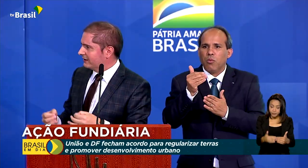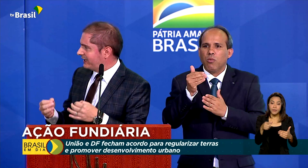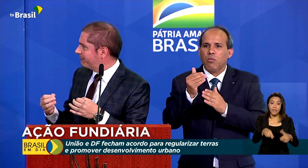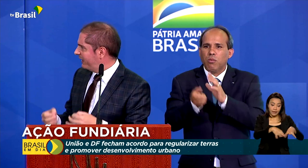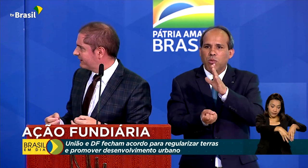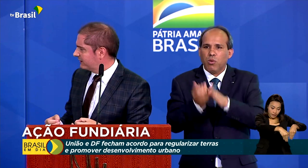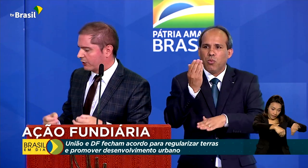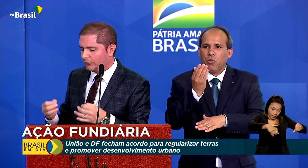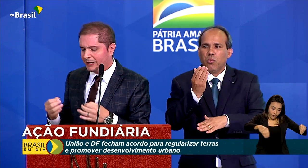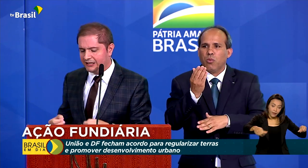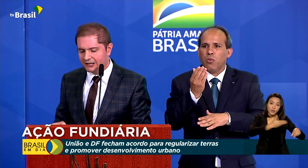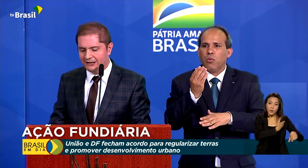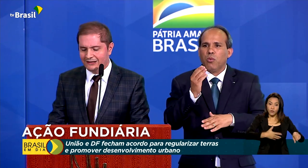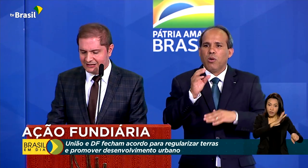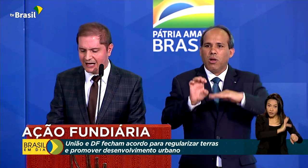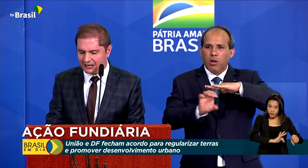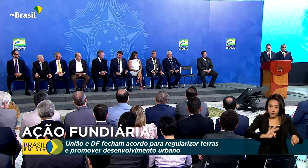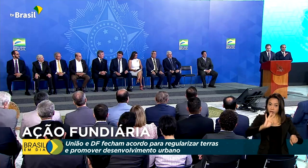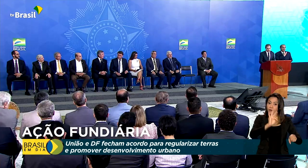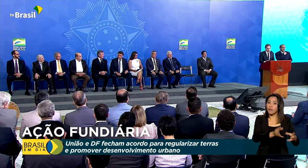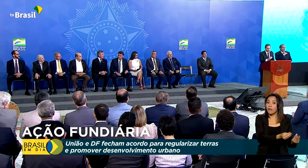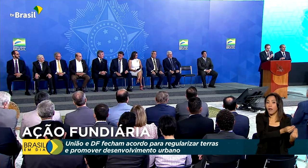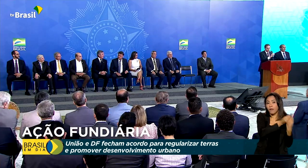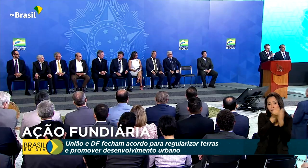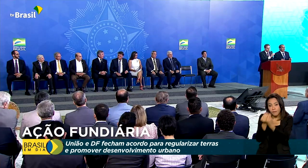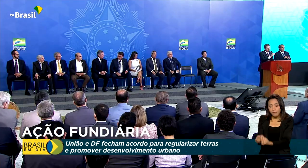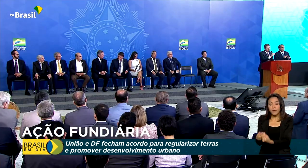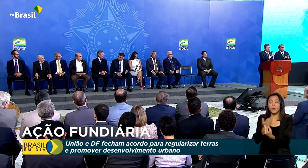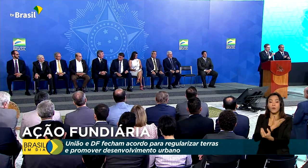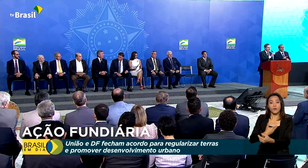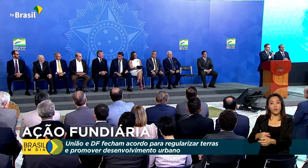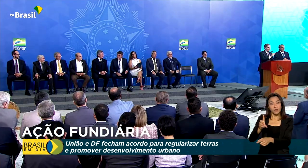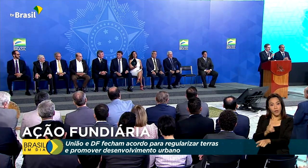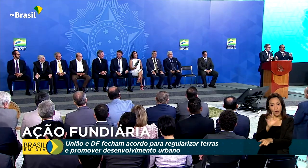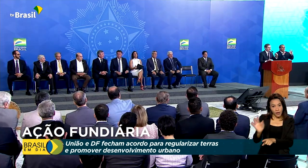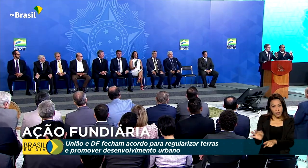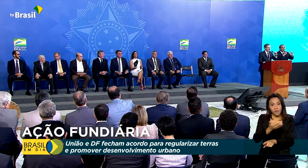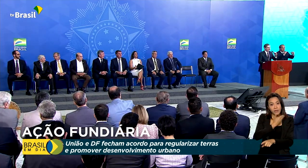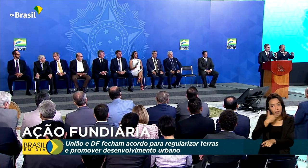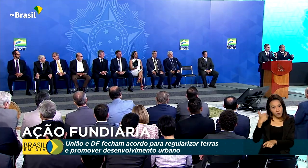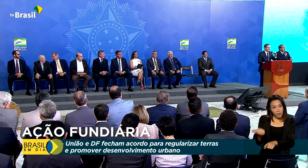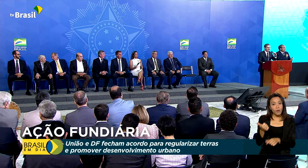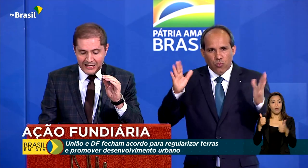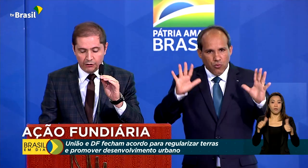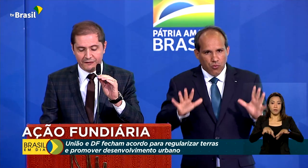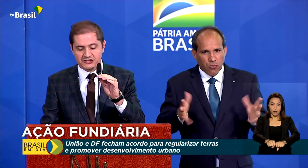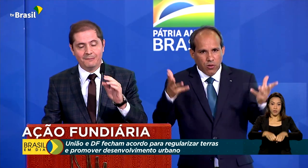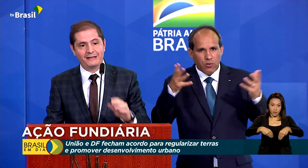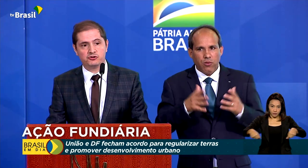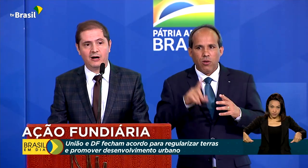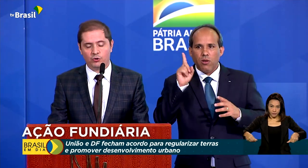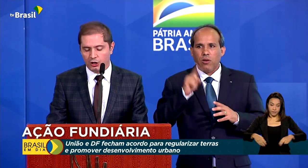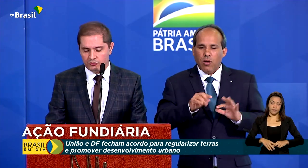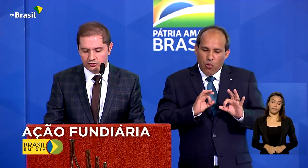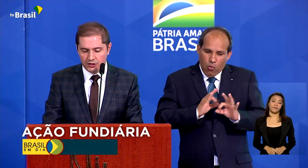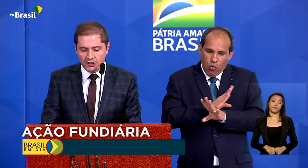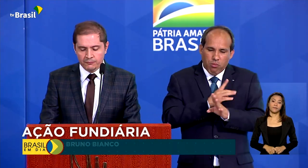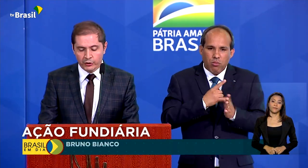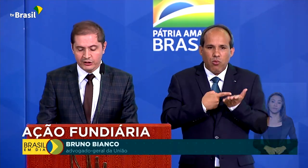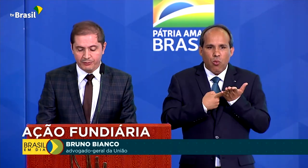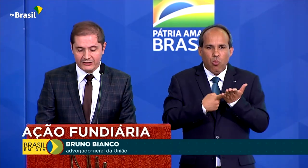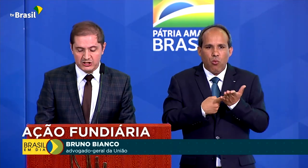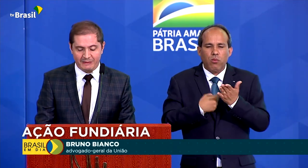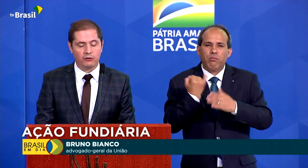terras da União para o Distrito Federal, tornando viável a regularização fundiária. É o fechamento de um acordo